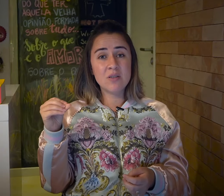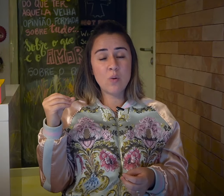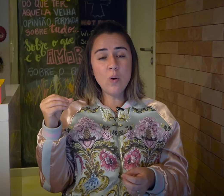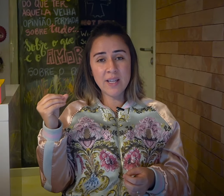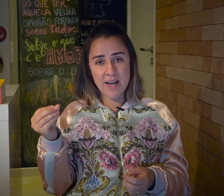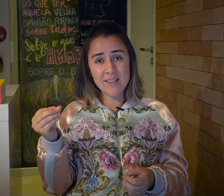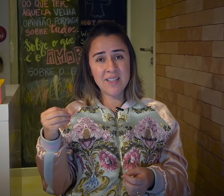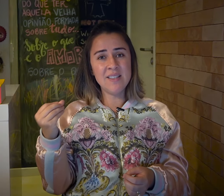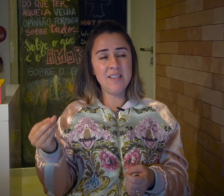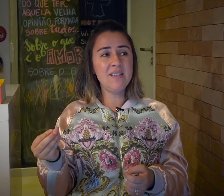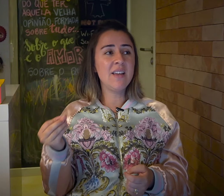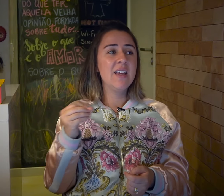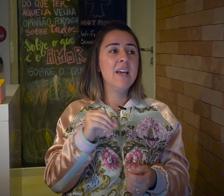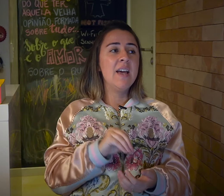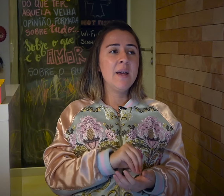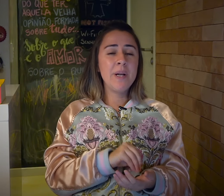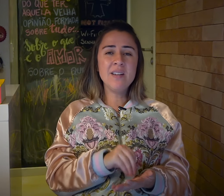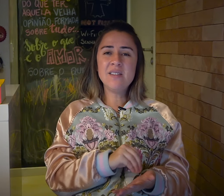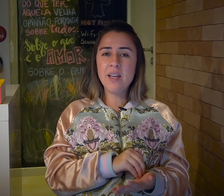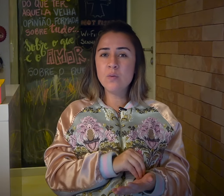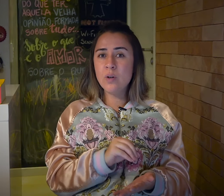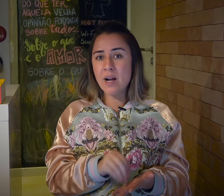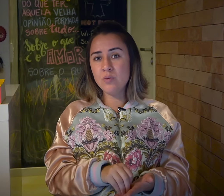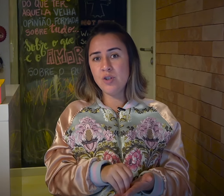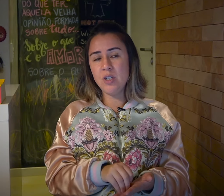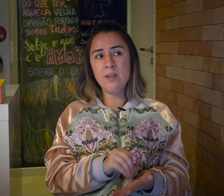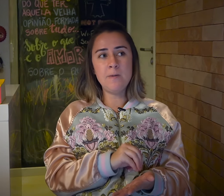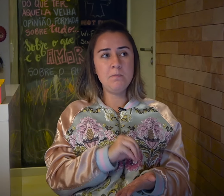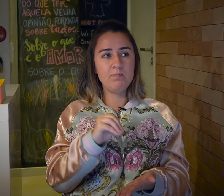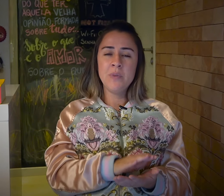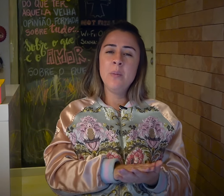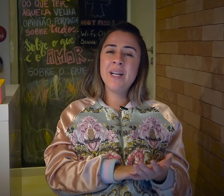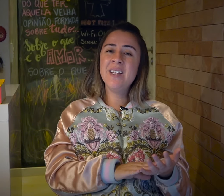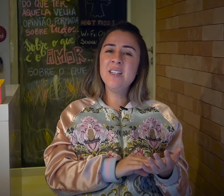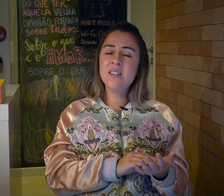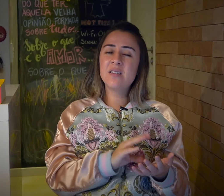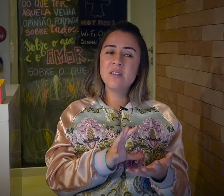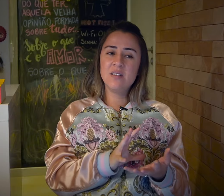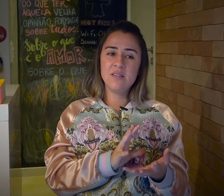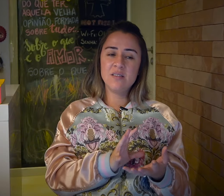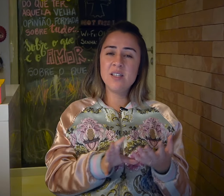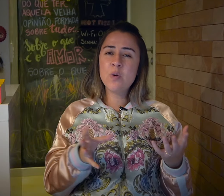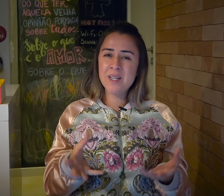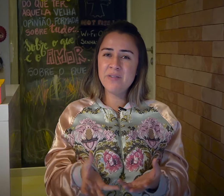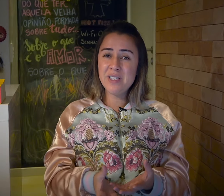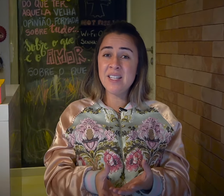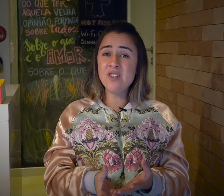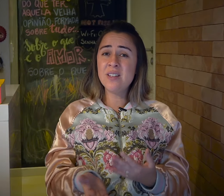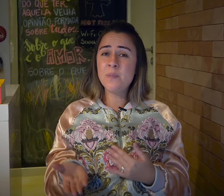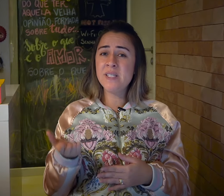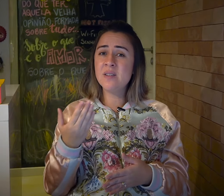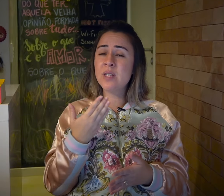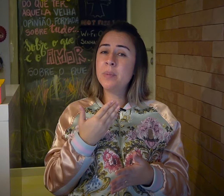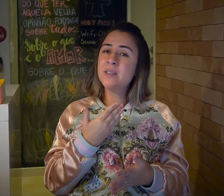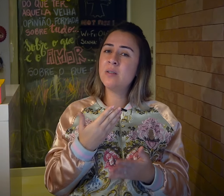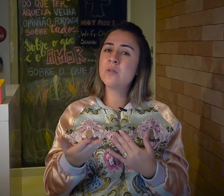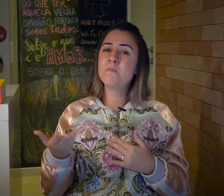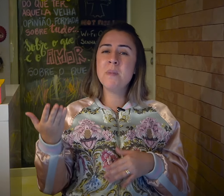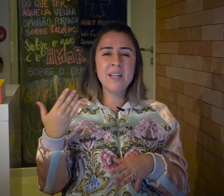cocleares que existem, para que eles tenham um grau de... Para que eles sejam mais eficientes, eles precisam ser implantados bem na